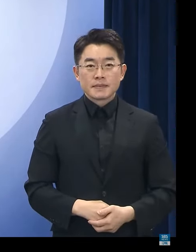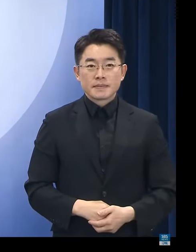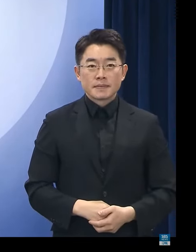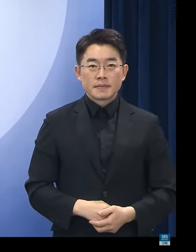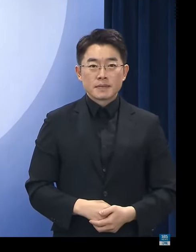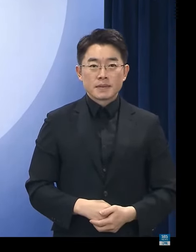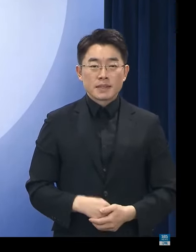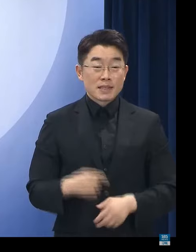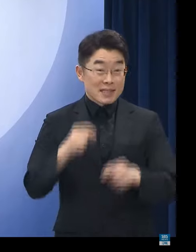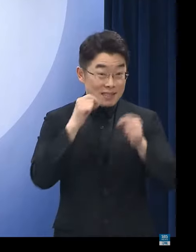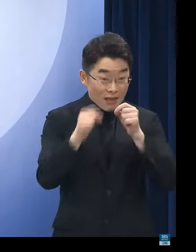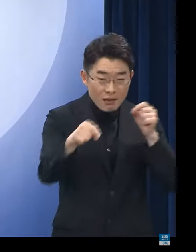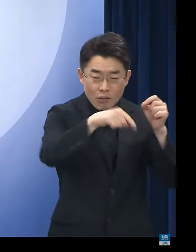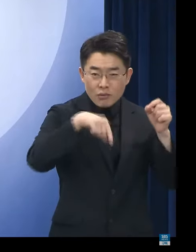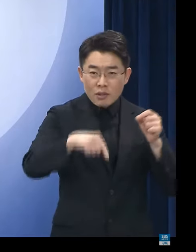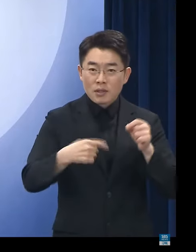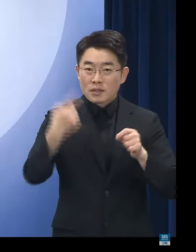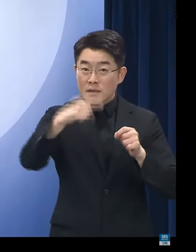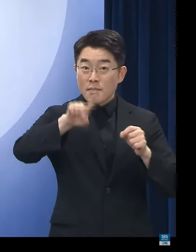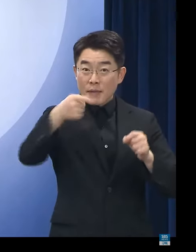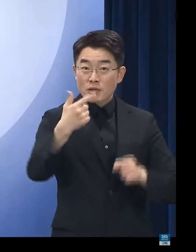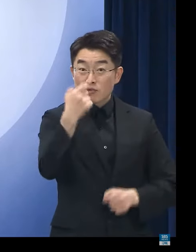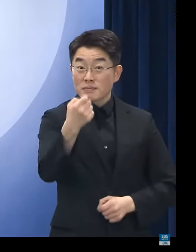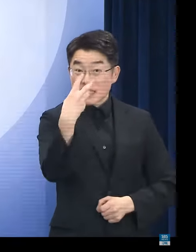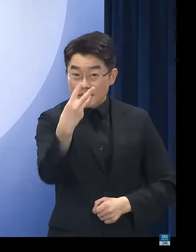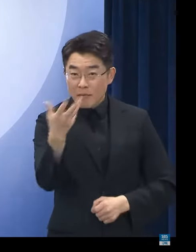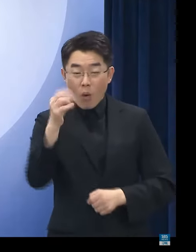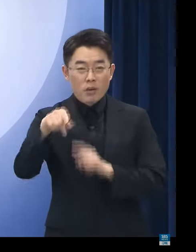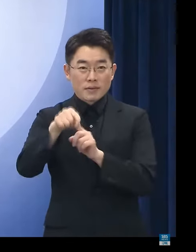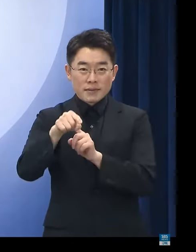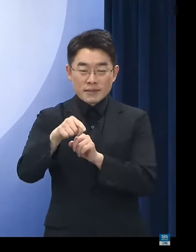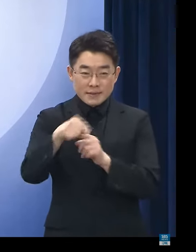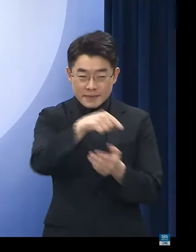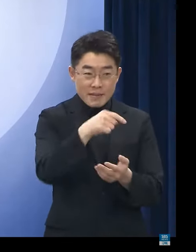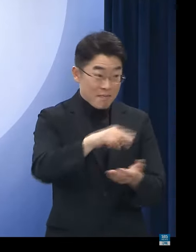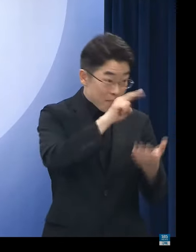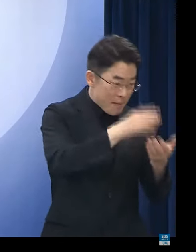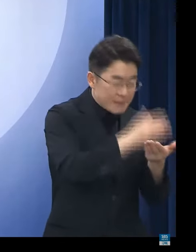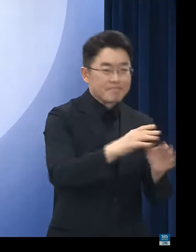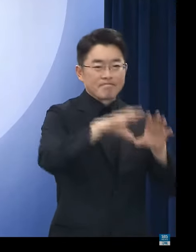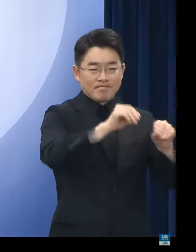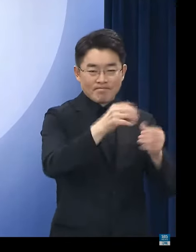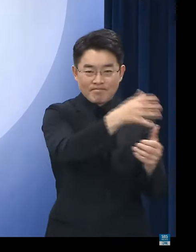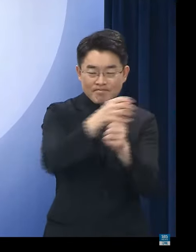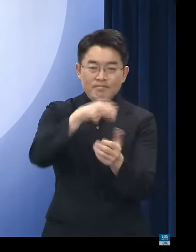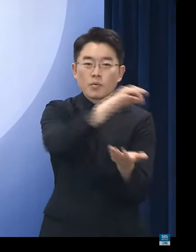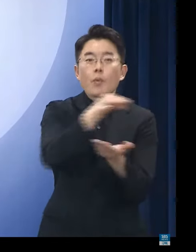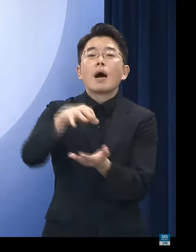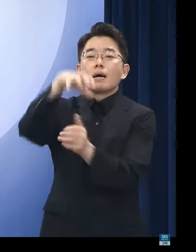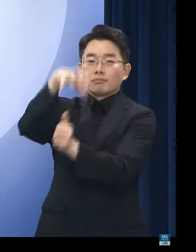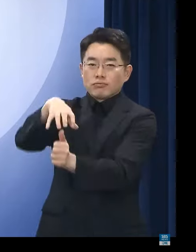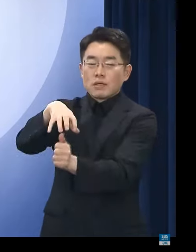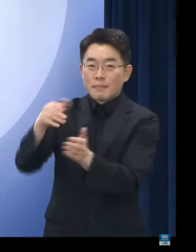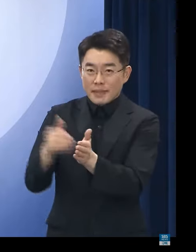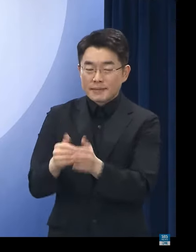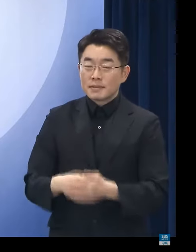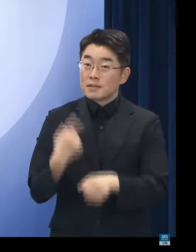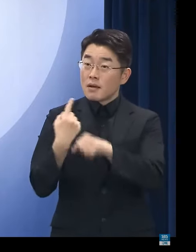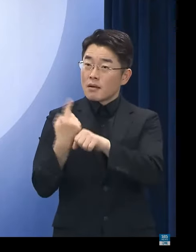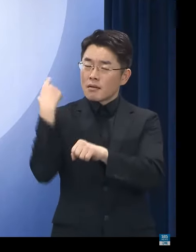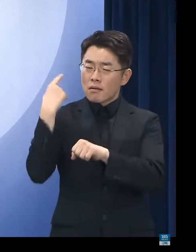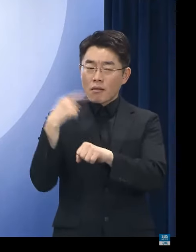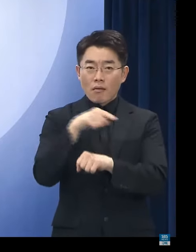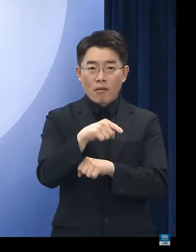1163억여 원을 몰수 추징 보전하였습니다. 이는 작년